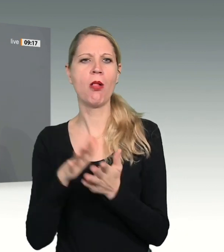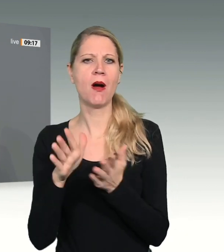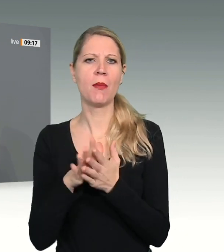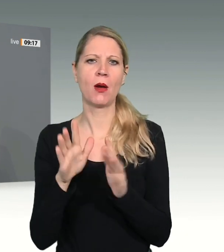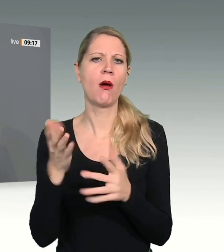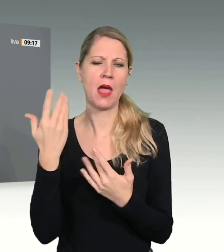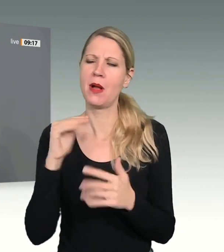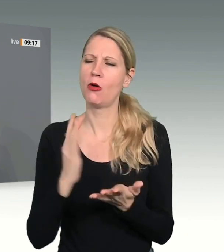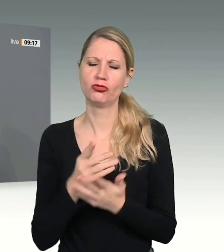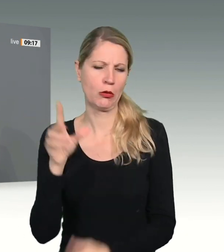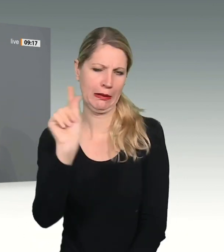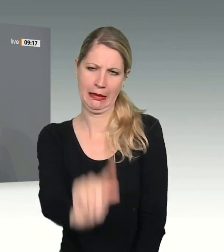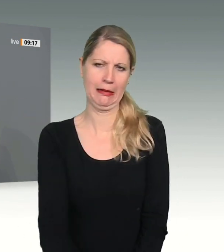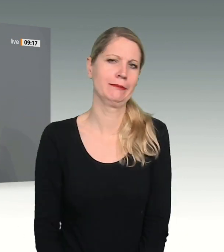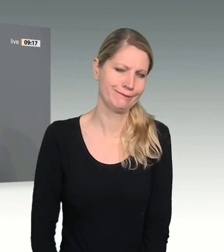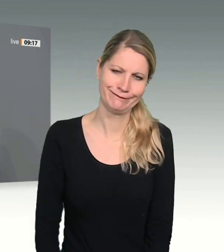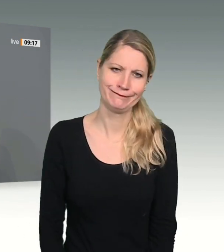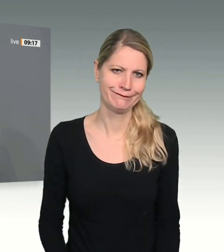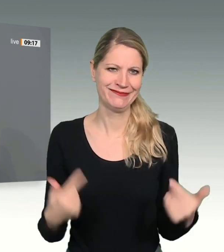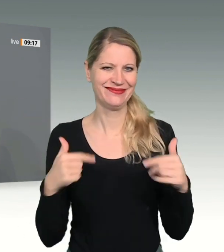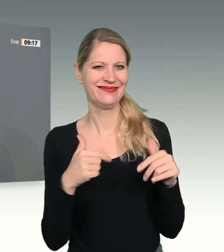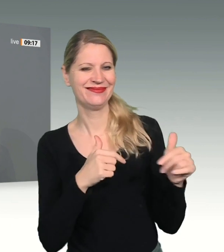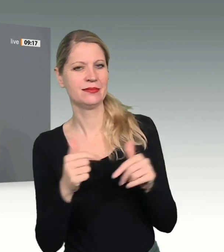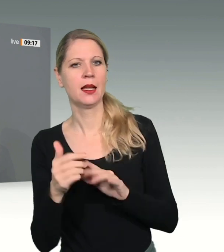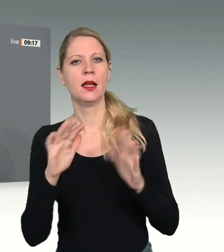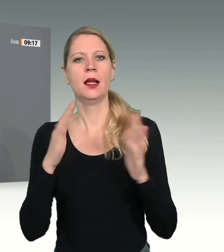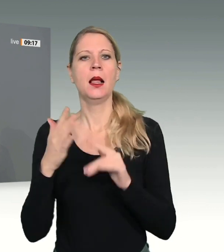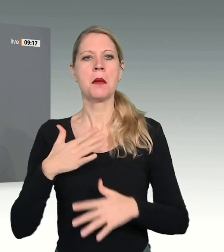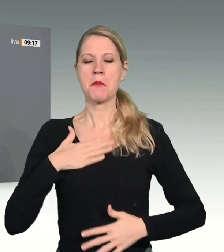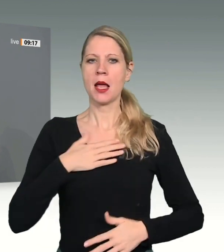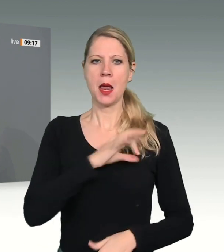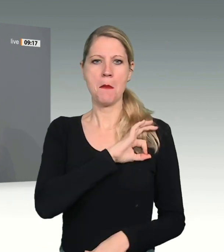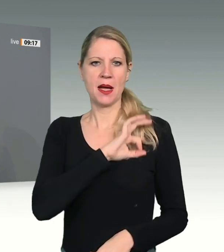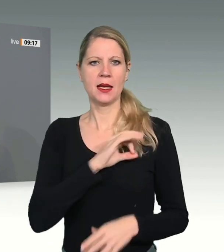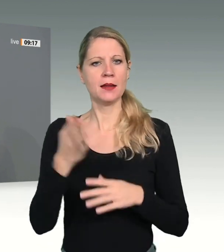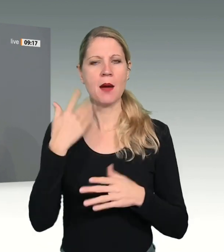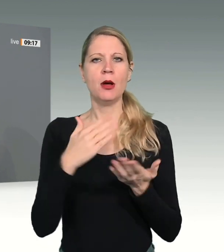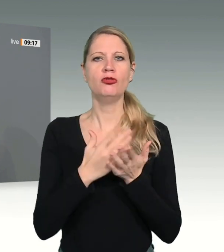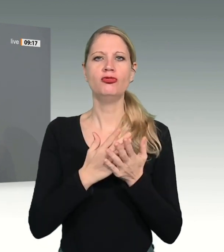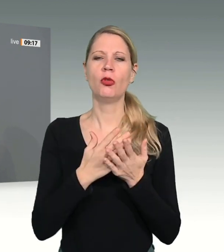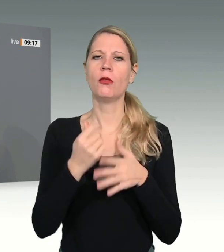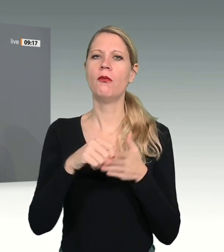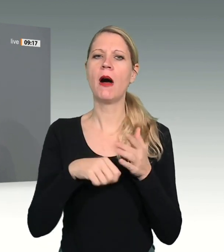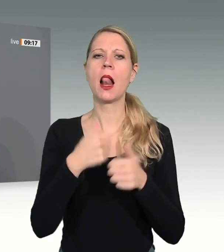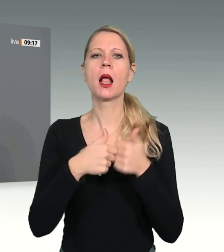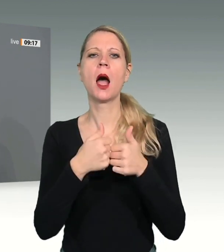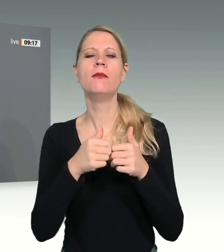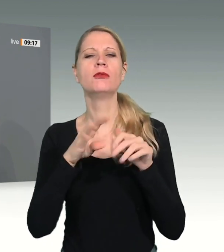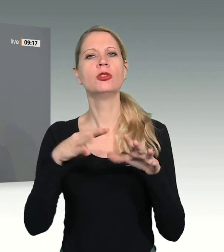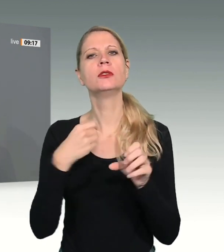Sie haben eben noch die Wahlbeteiligung zu Recht erwähnt – vor allem die